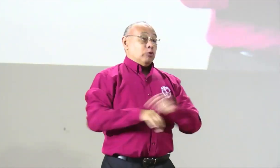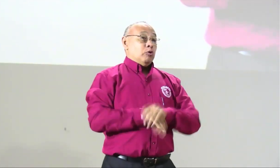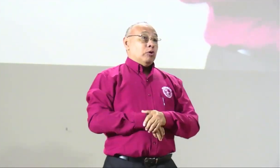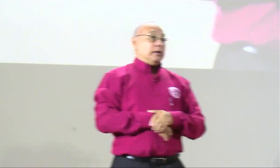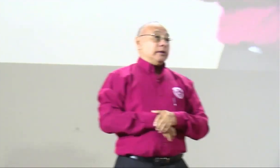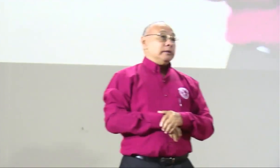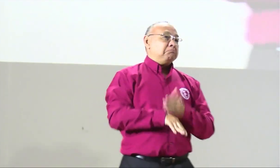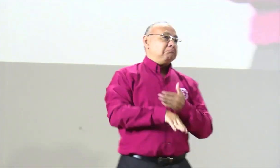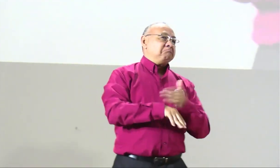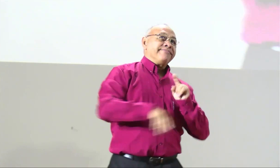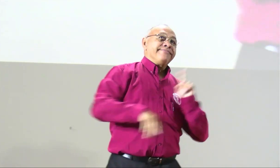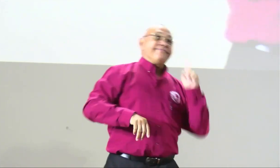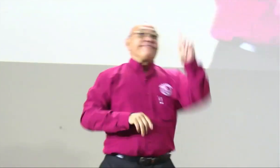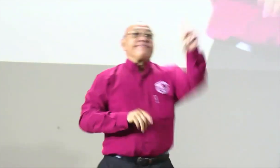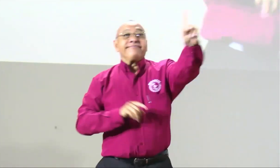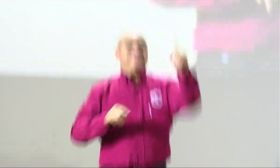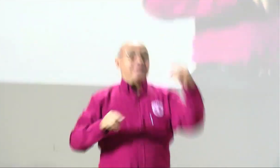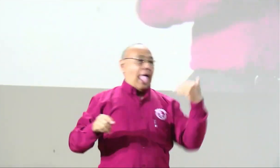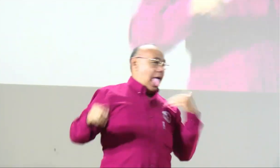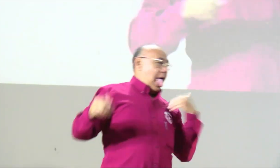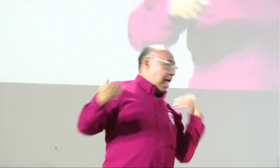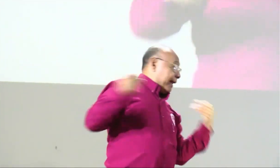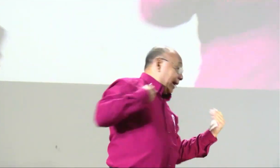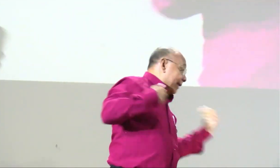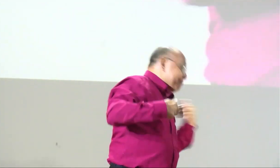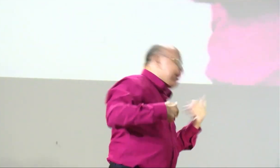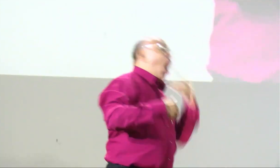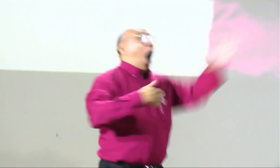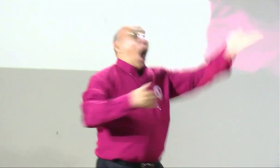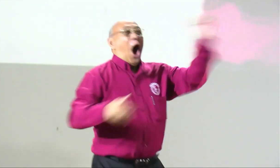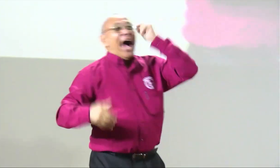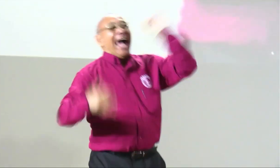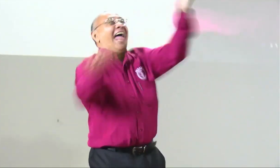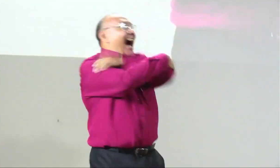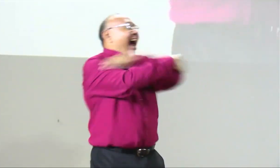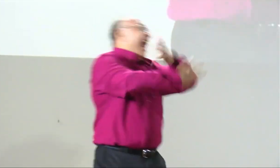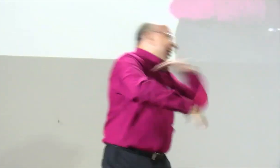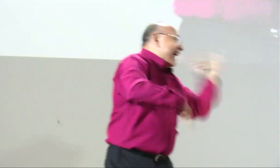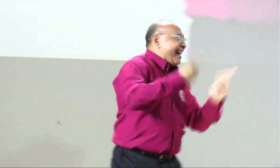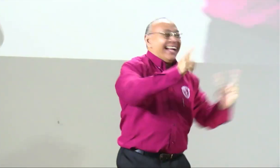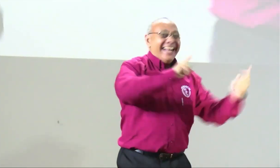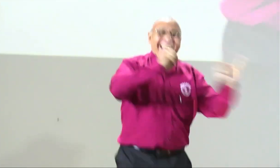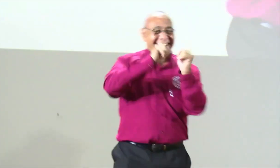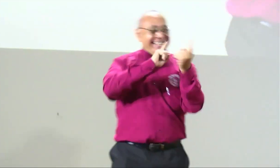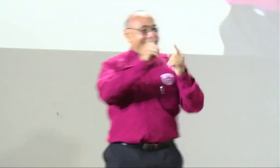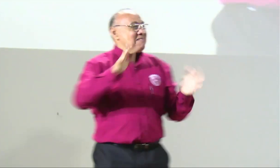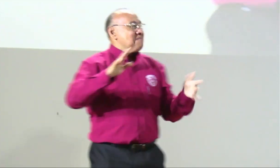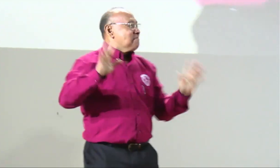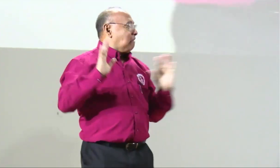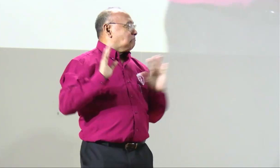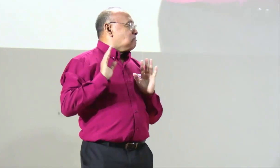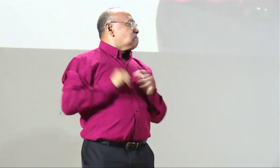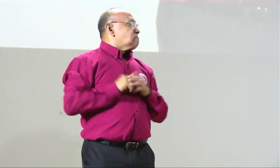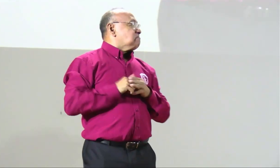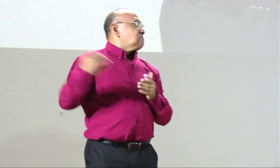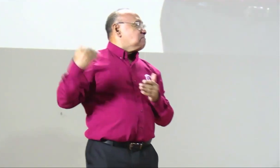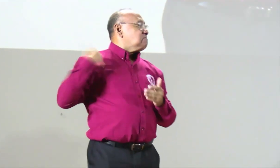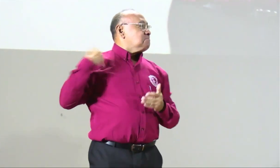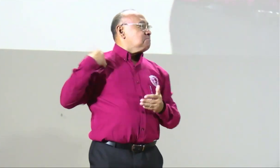es importante gestionar movilizarnos ¿sí? y hoy ¿qué van a hacer? ay hola Henry